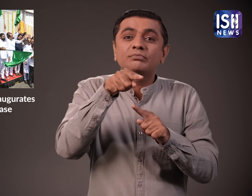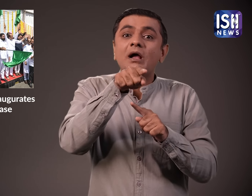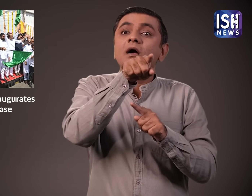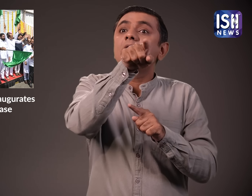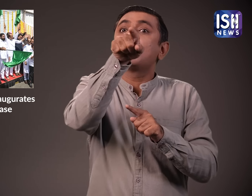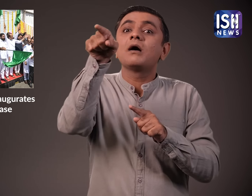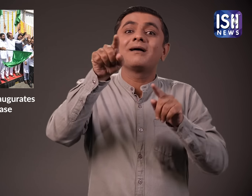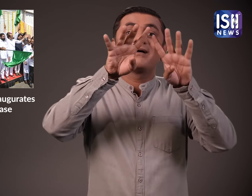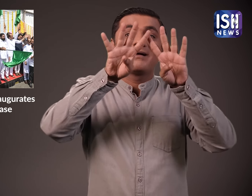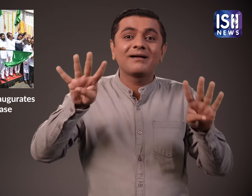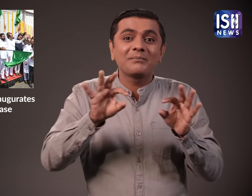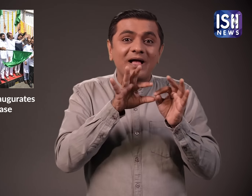चालू होने की संभावना है